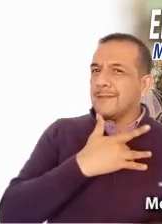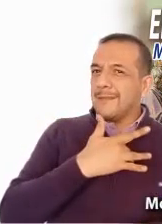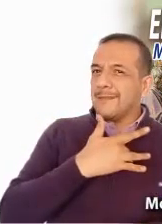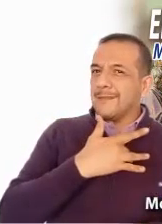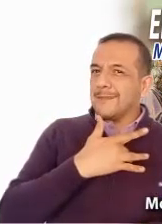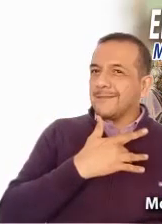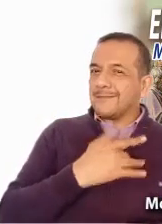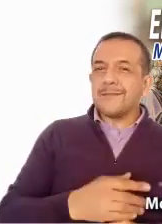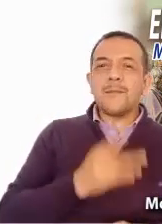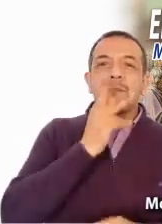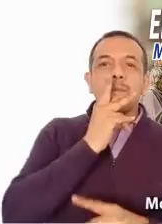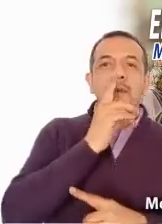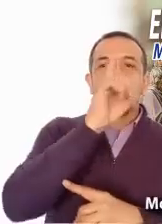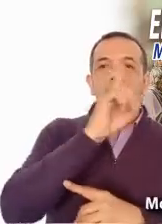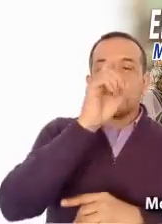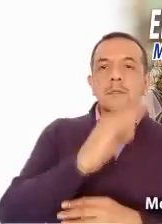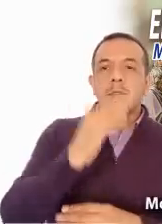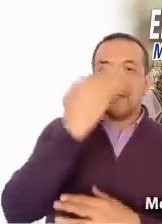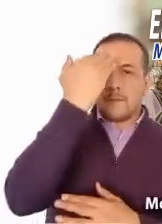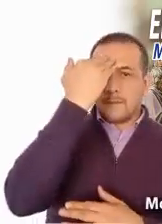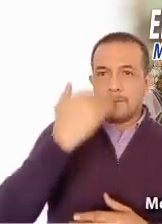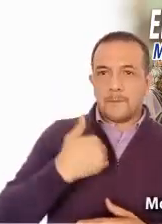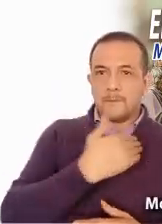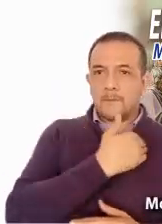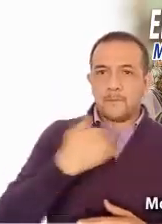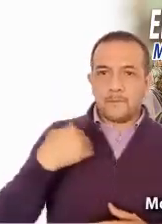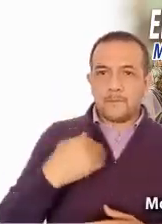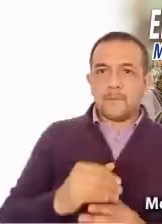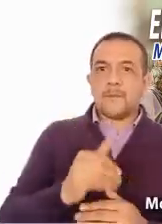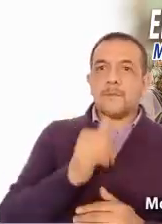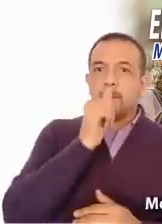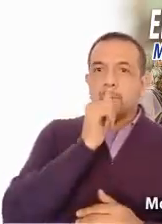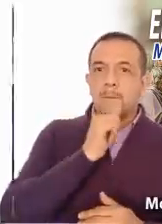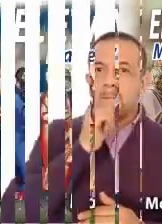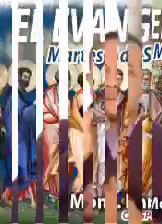Señor te bendiga en nombre del Padre, y del Hijo, y del Espíritu Santo.